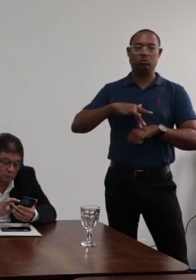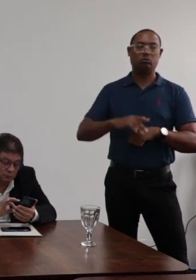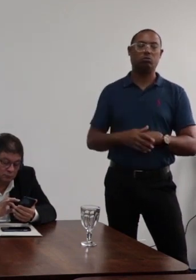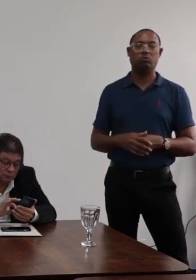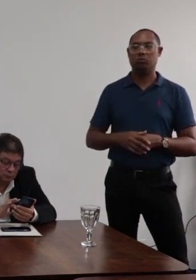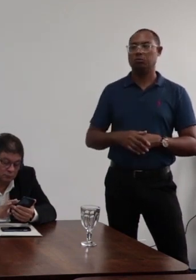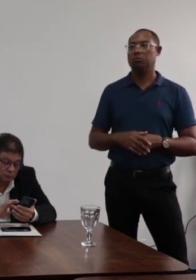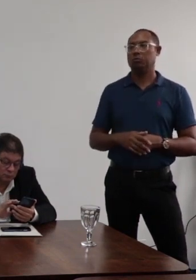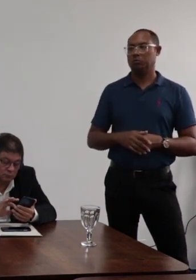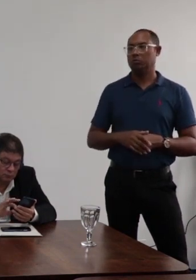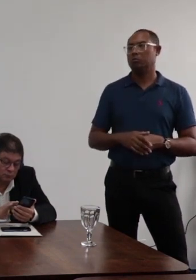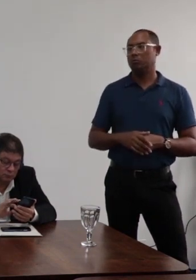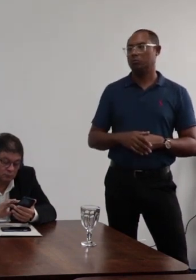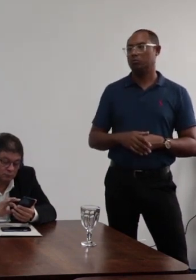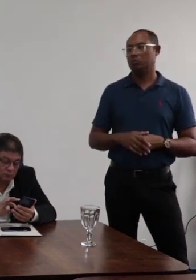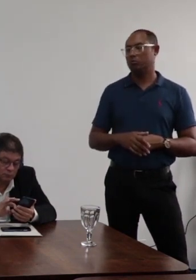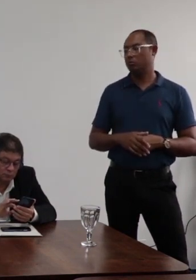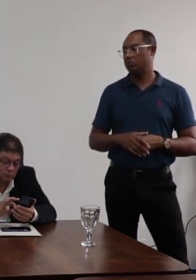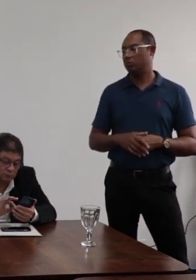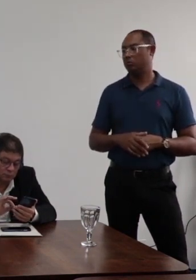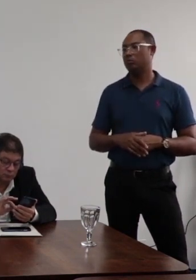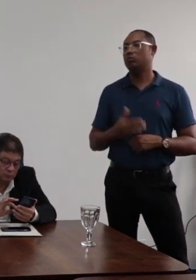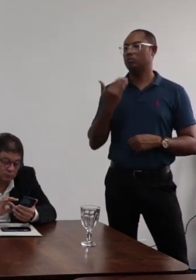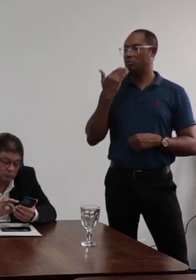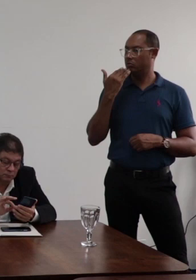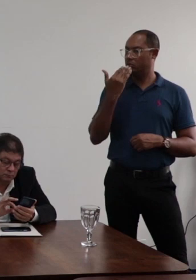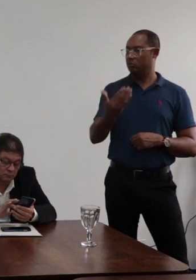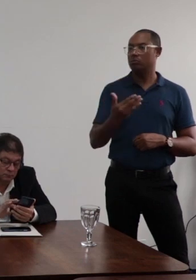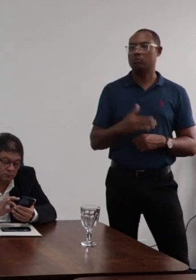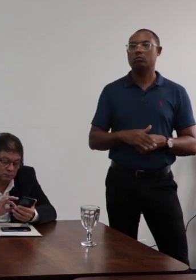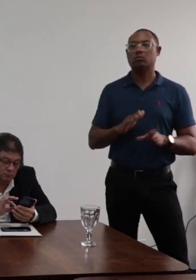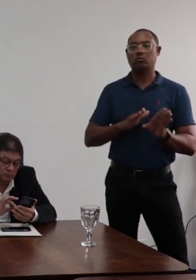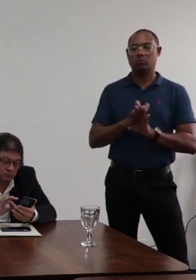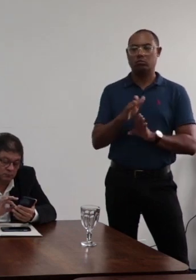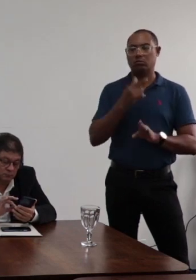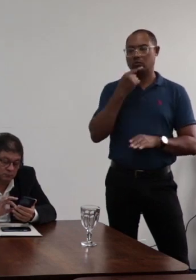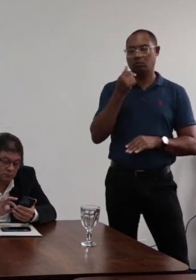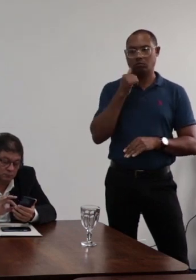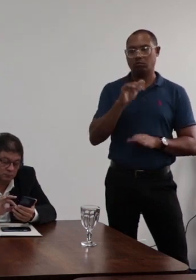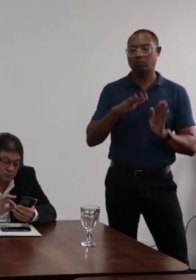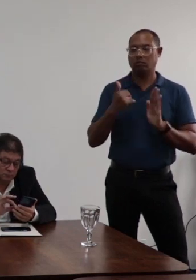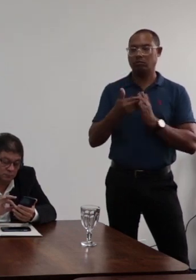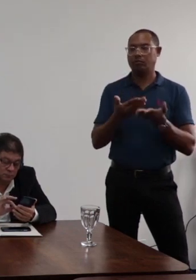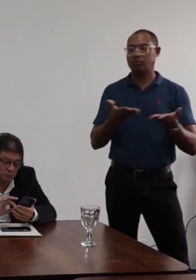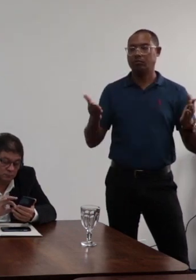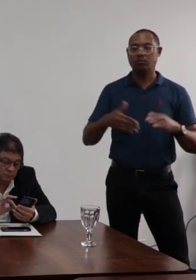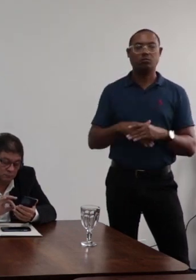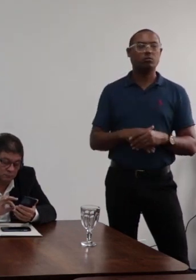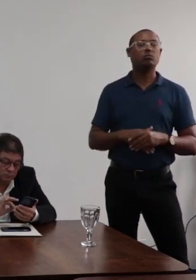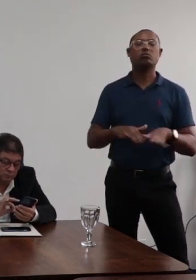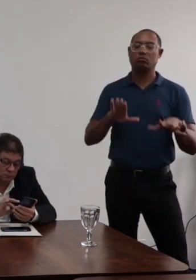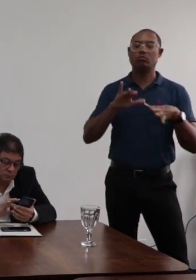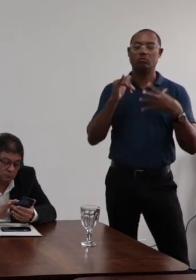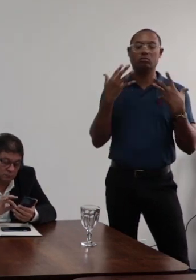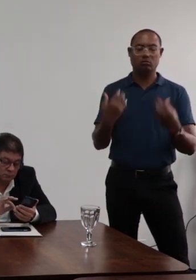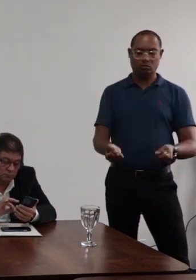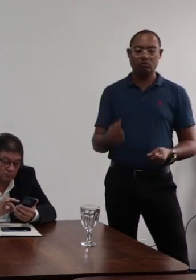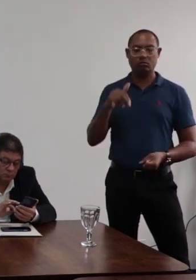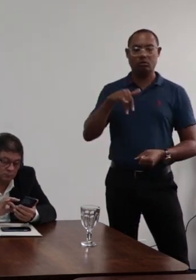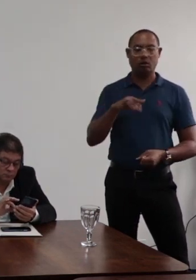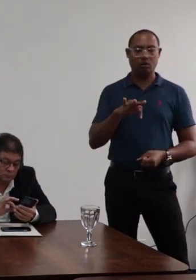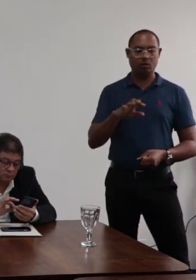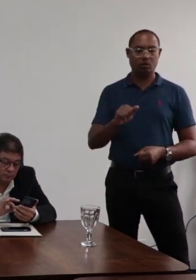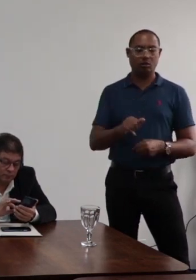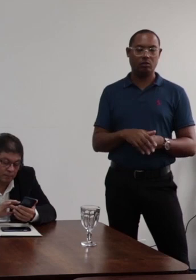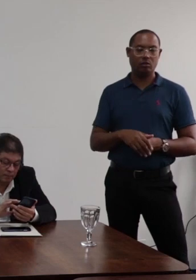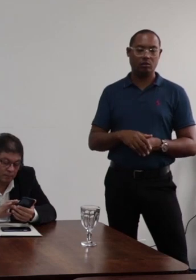Então, dessa forma, solicito aos conselheiros e conselheiras que sejam favoráveis à aprovação